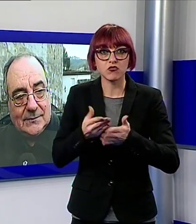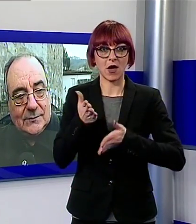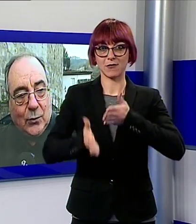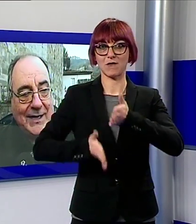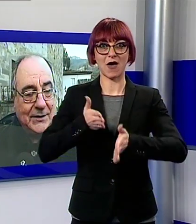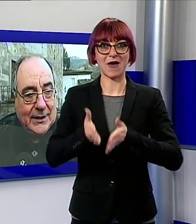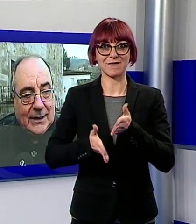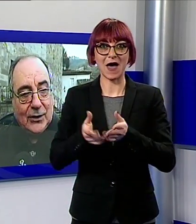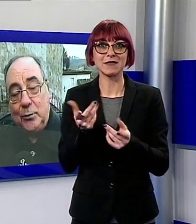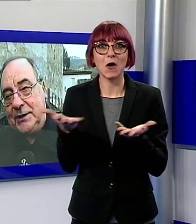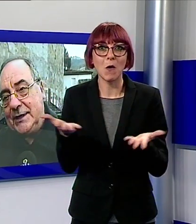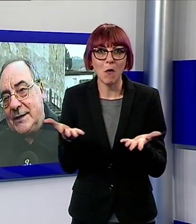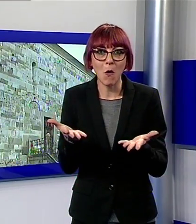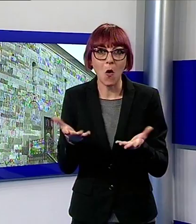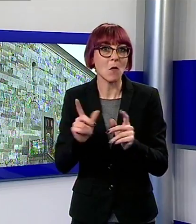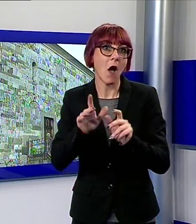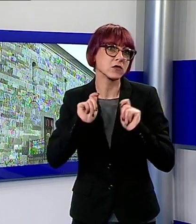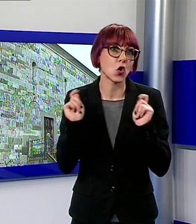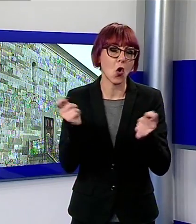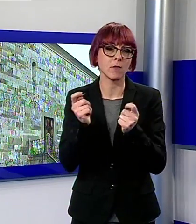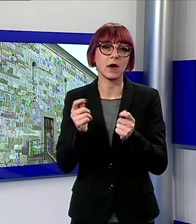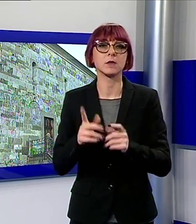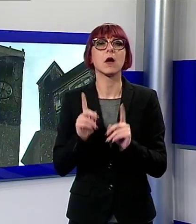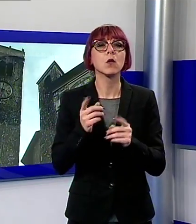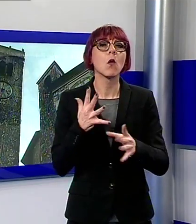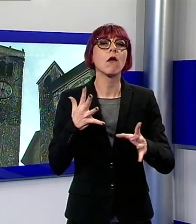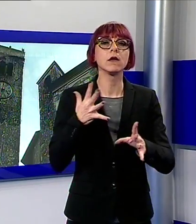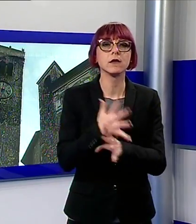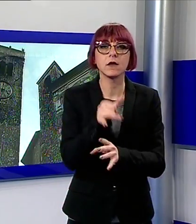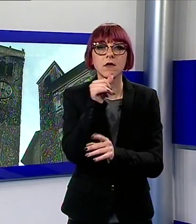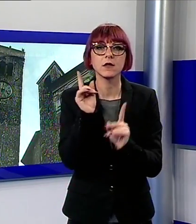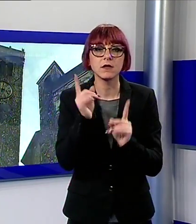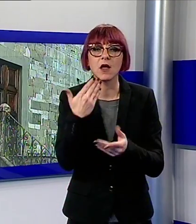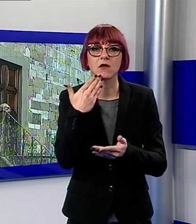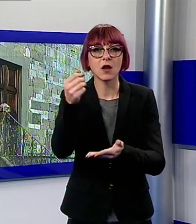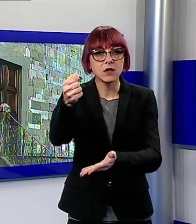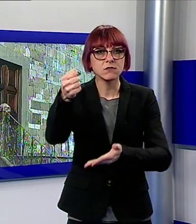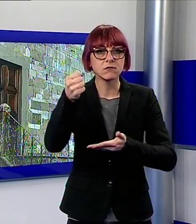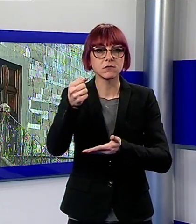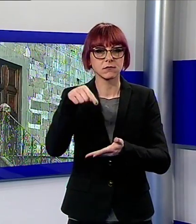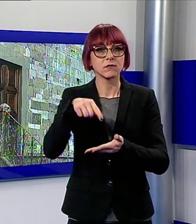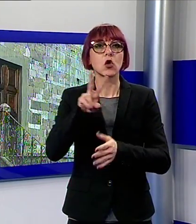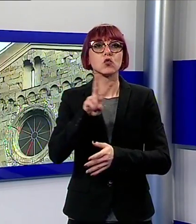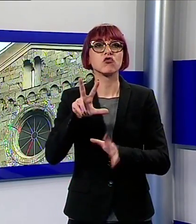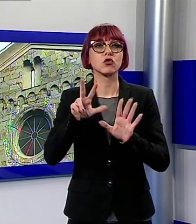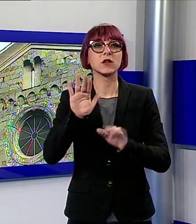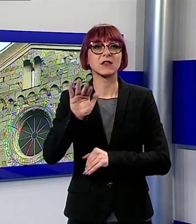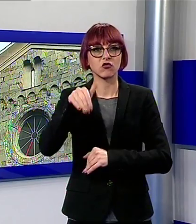quasi alla completezza Ecco gli interventi che verranno fatti grazie al finanziamento di 285.000 euro concesso dal governo